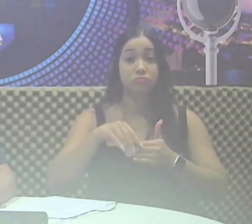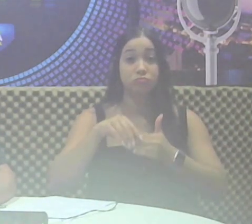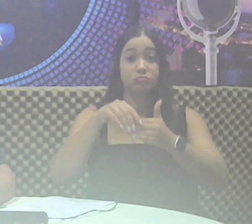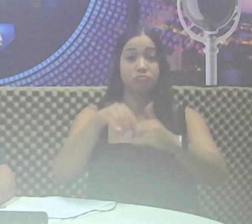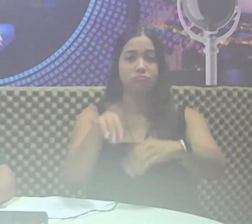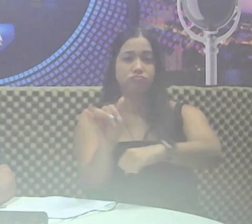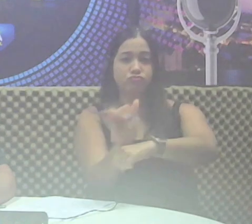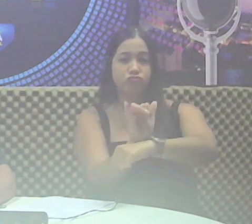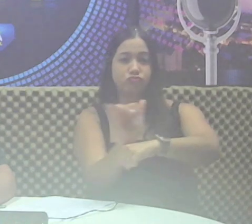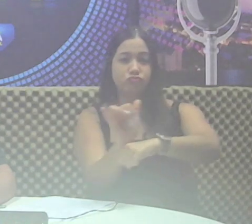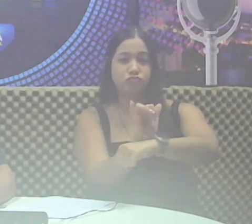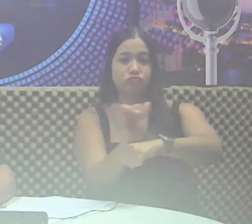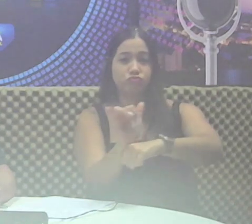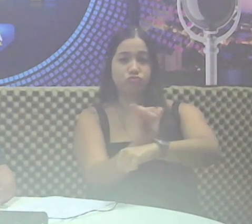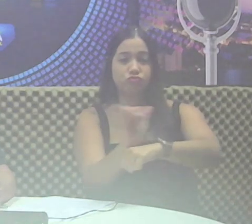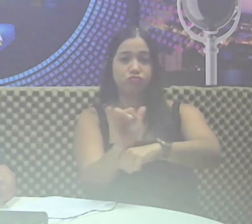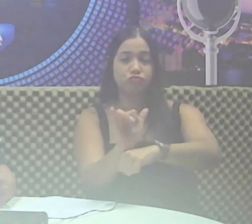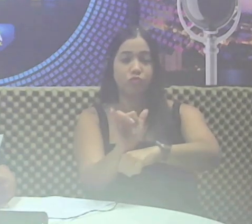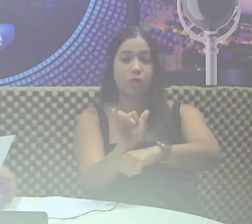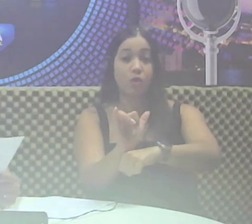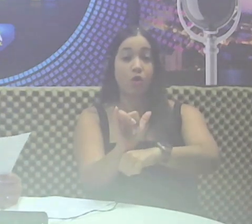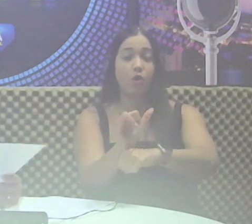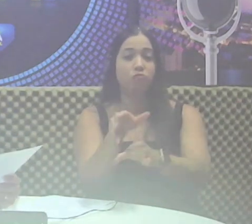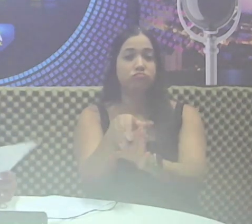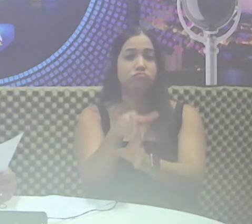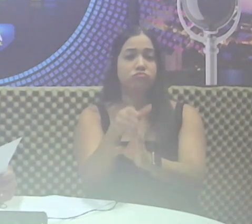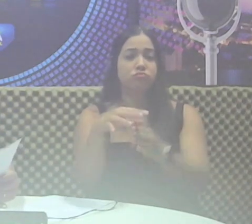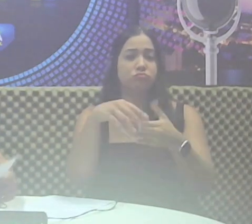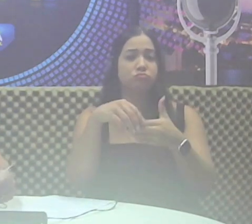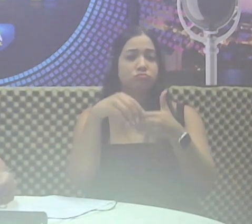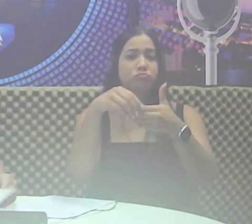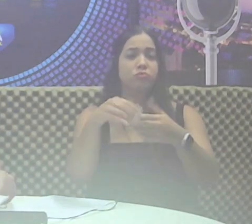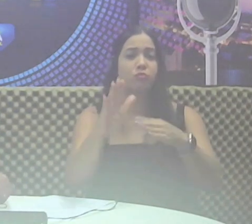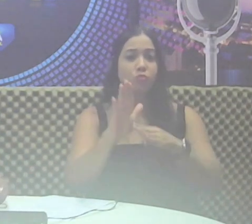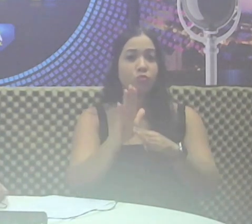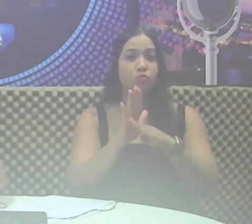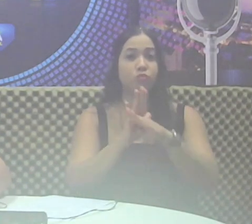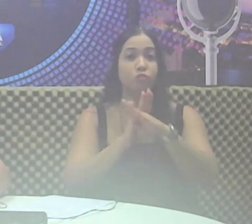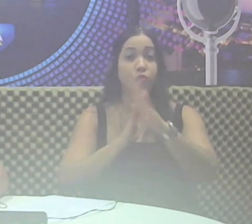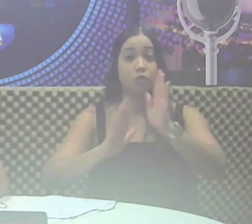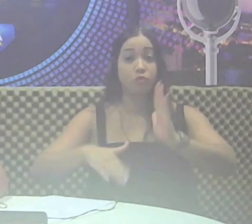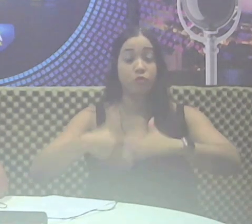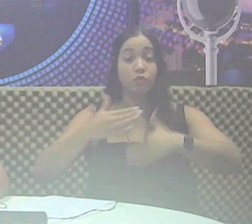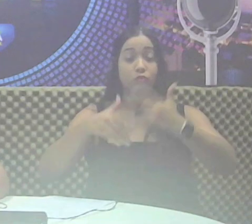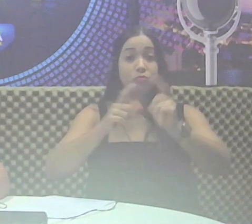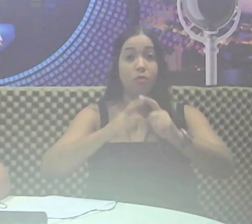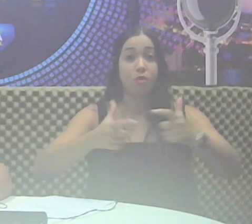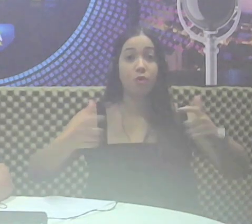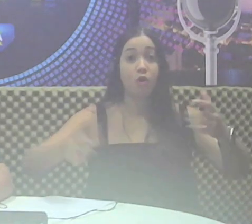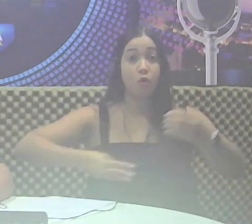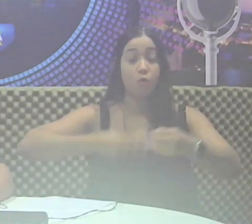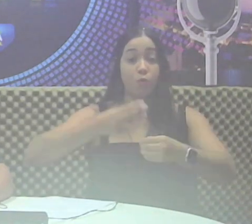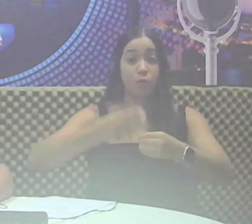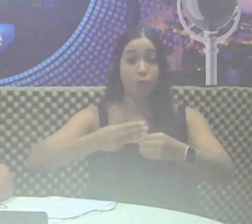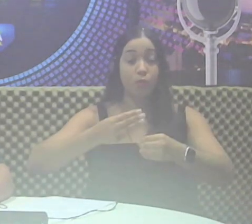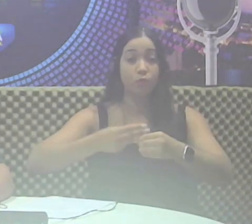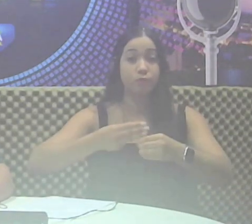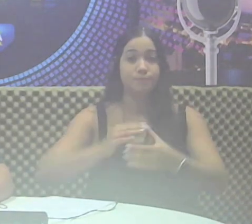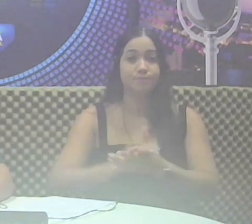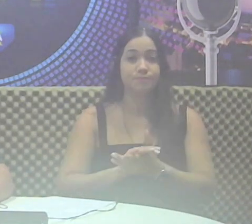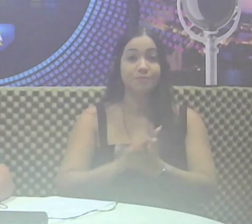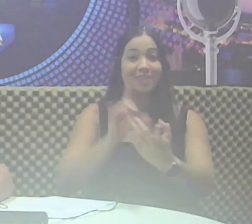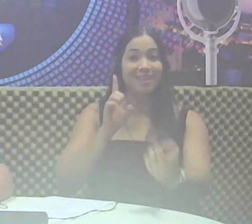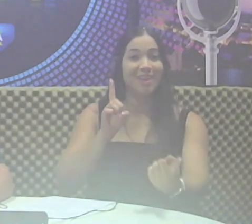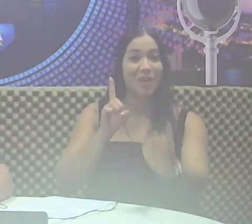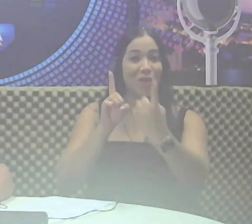planejamento estratégico para orientar o crescimento e o desenvolvimento de um município. O encontro,